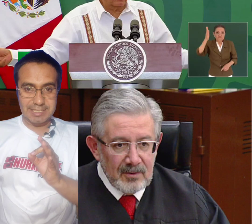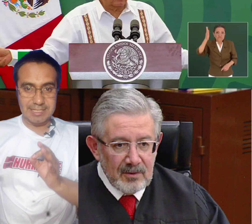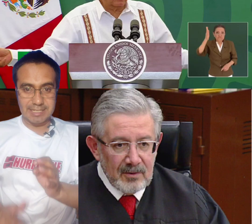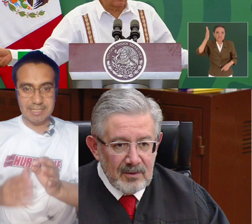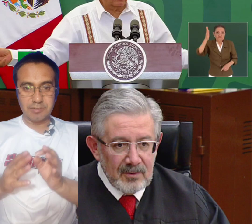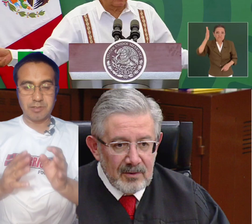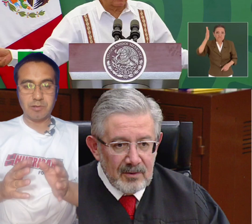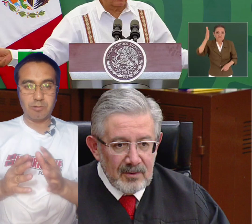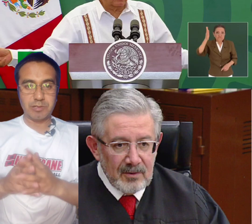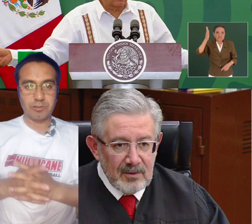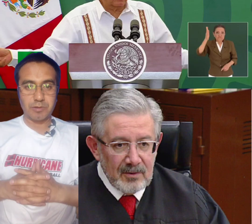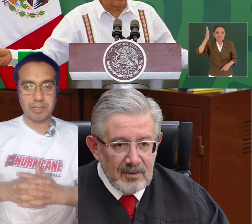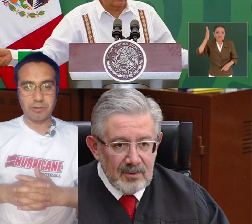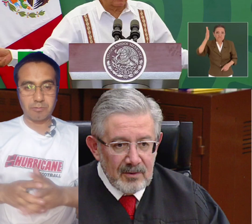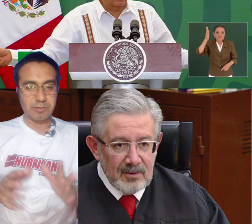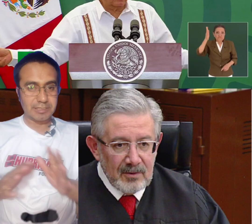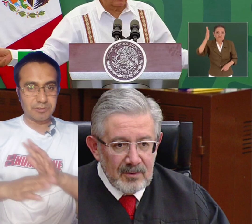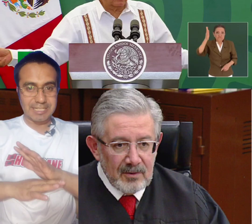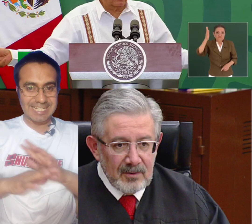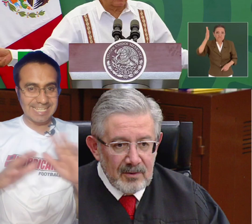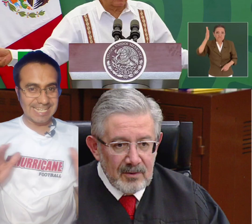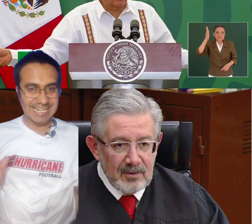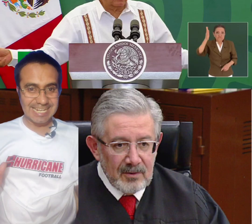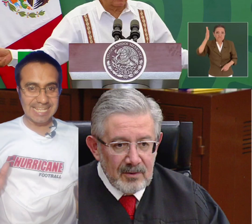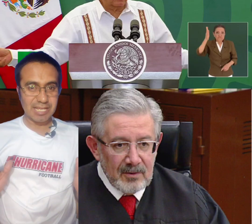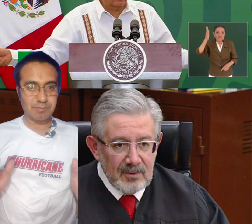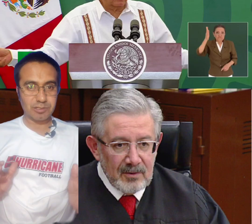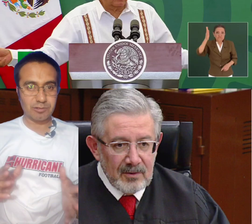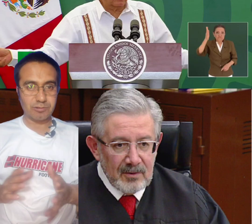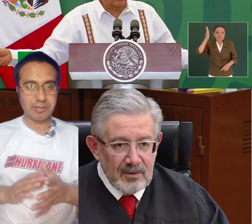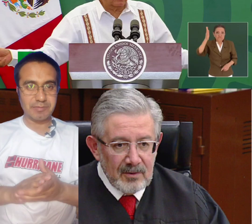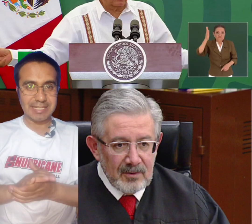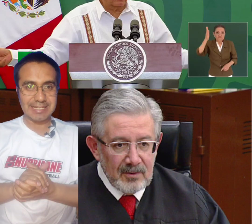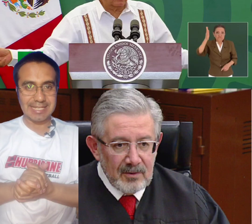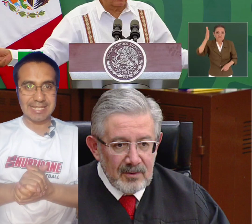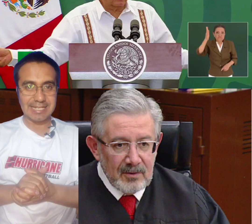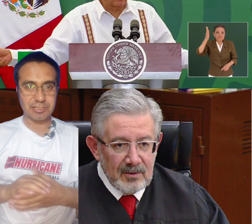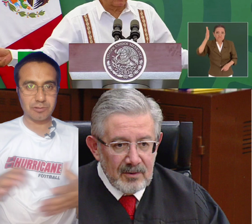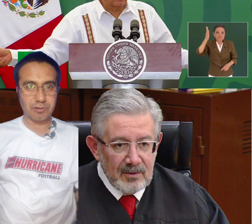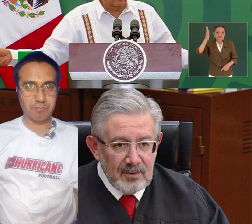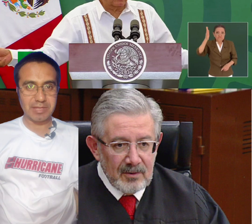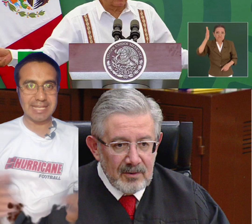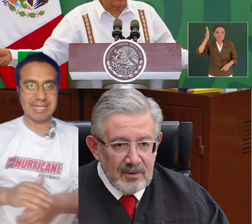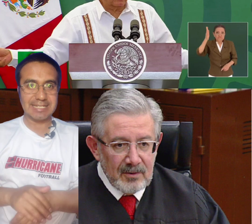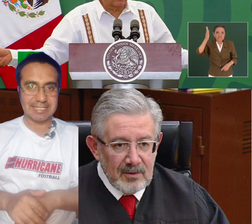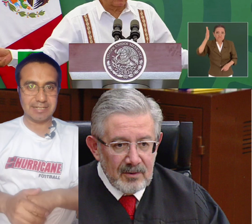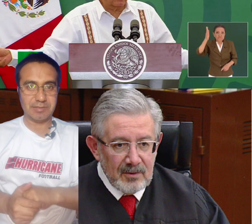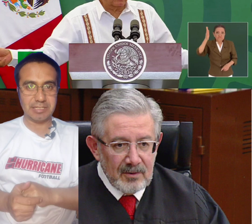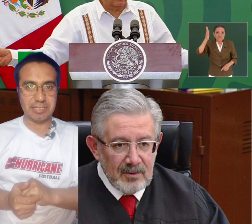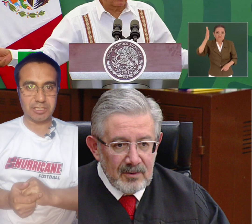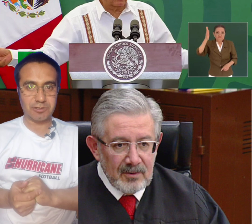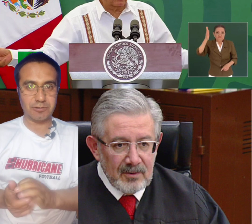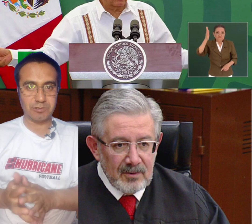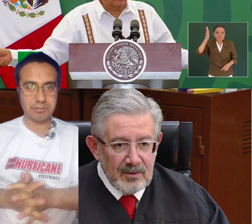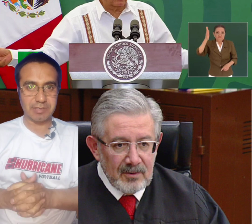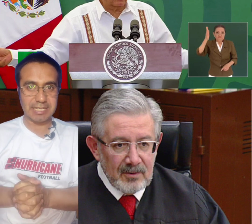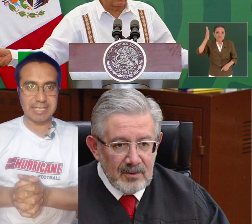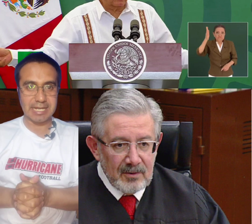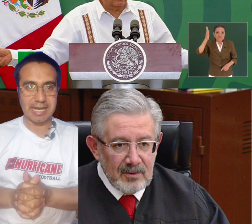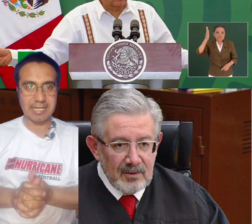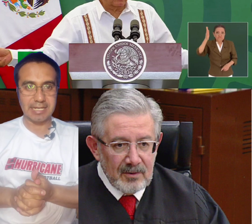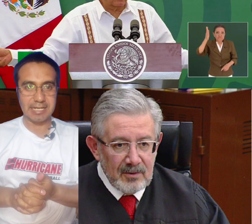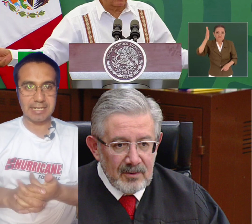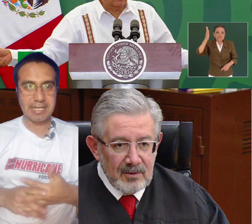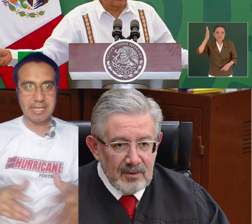El presidente Andrés Manuel López Obrador pues no se calla nada absolutamente de las corruptelas del ministro Luis